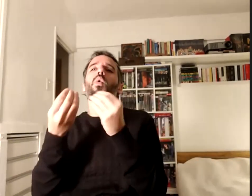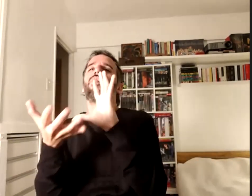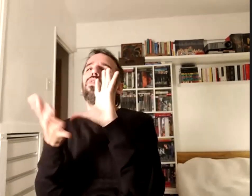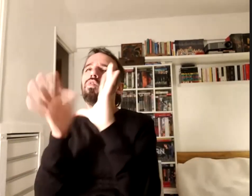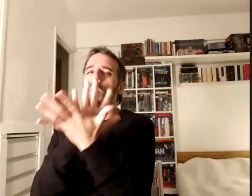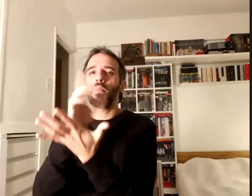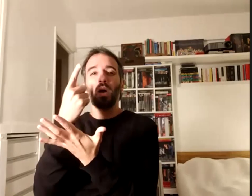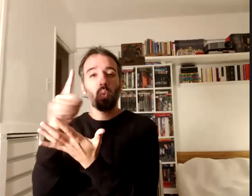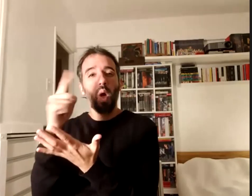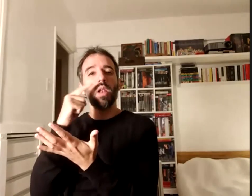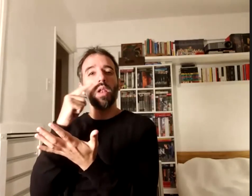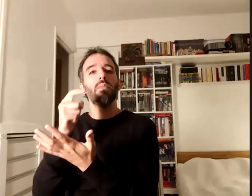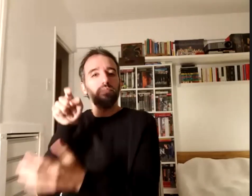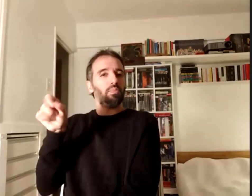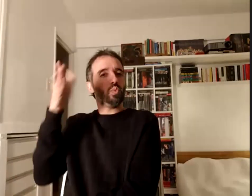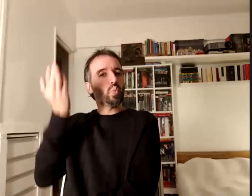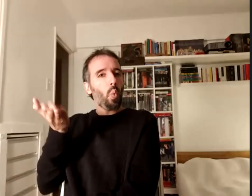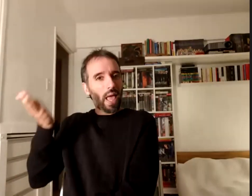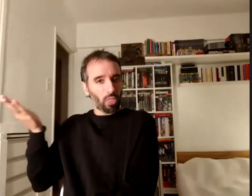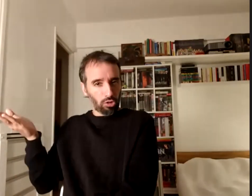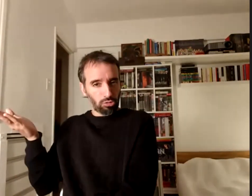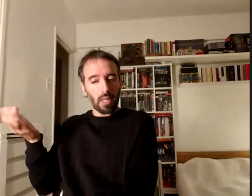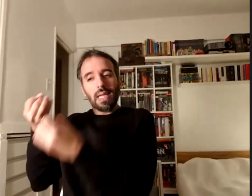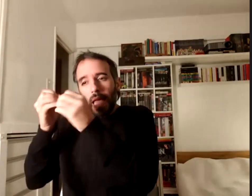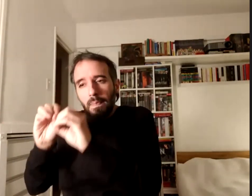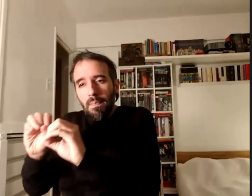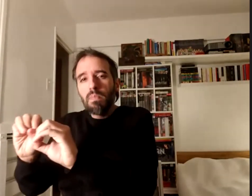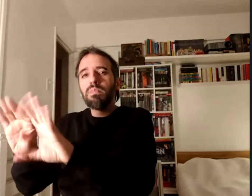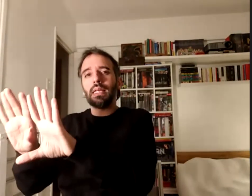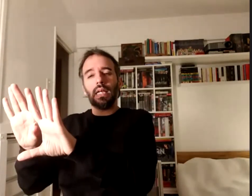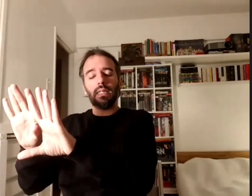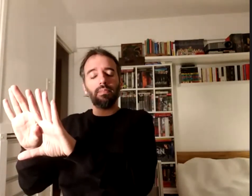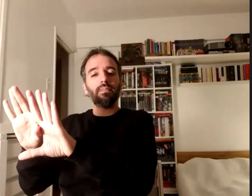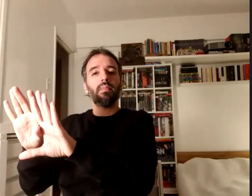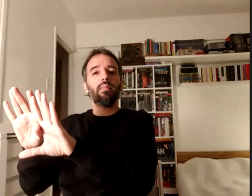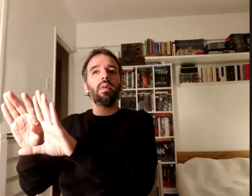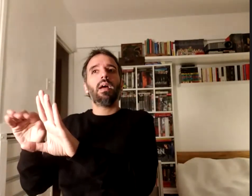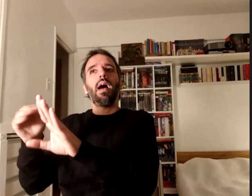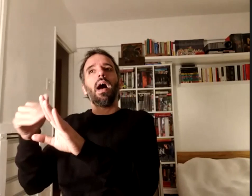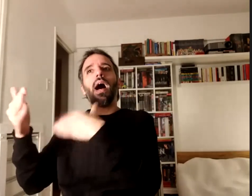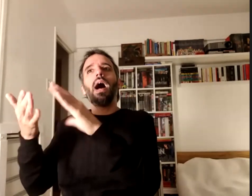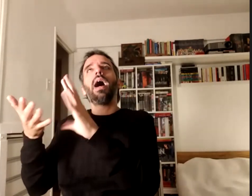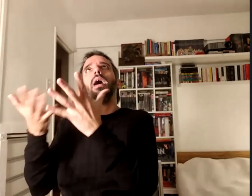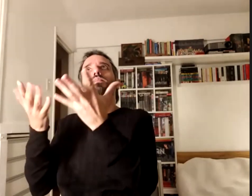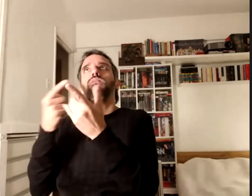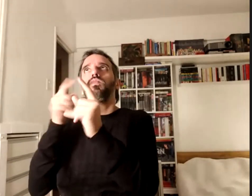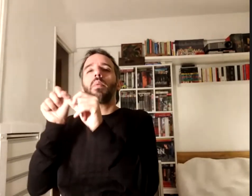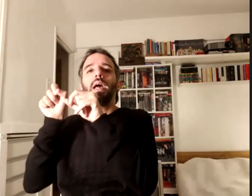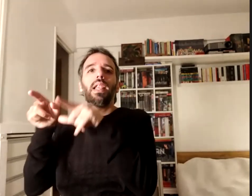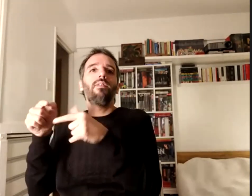sujetos empiezan a digamos la voz de los sujetos